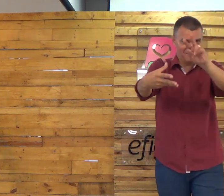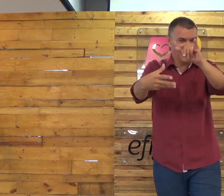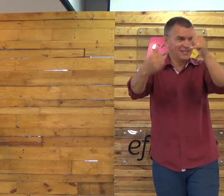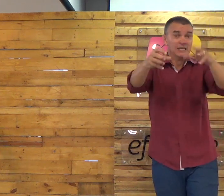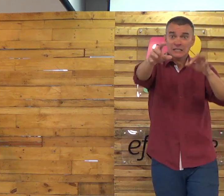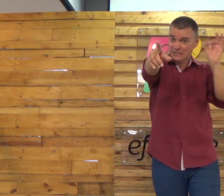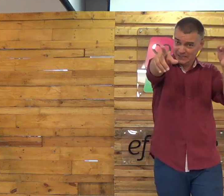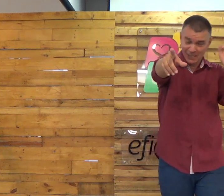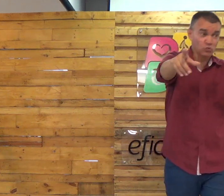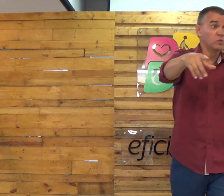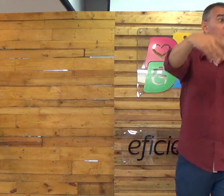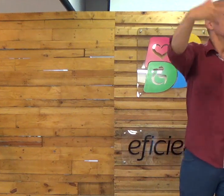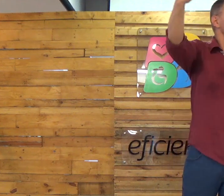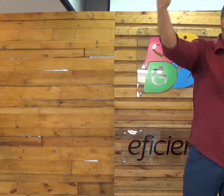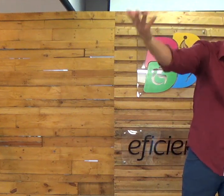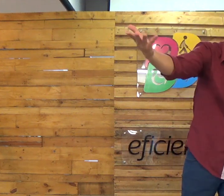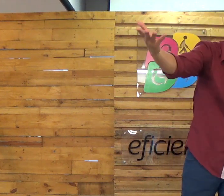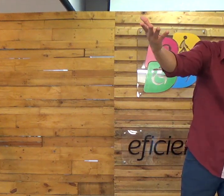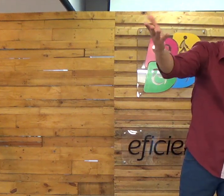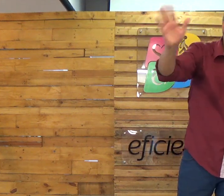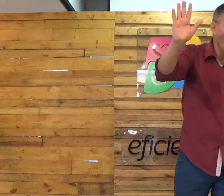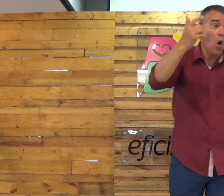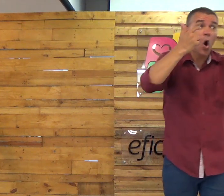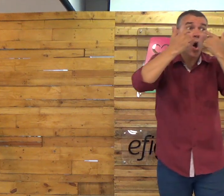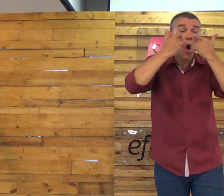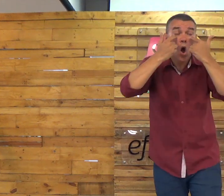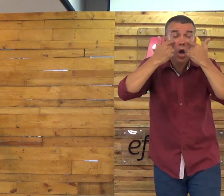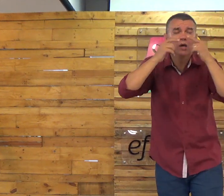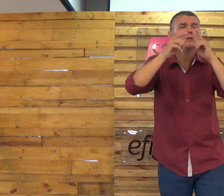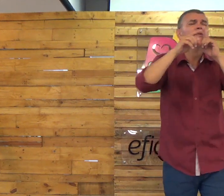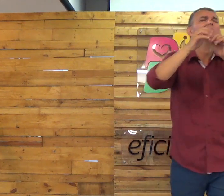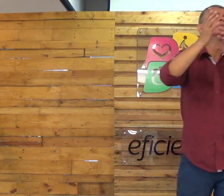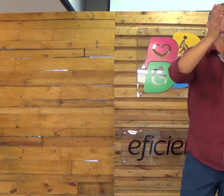Vou explicar pra vocês, também está certo. Olha só,